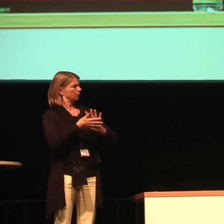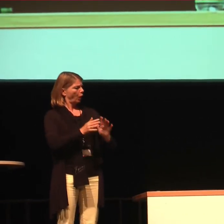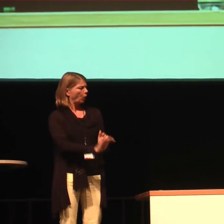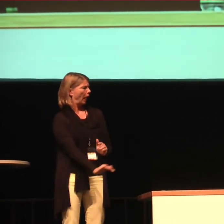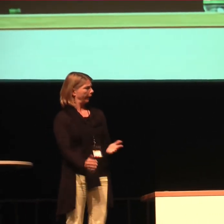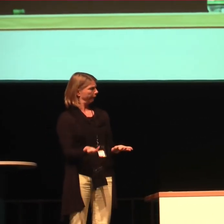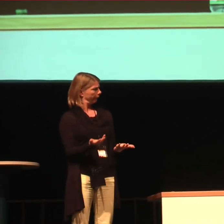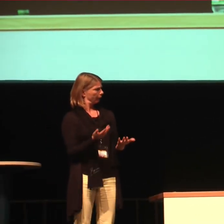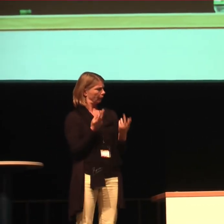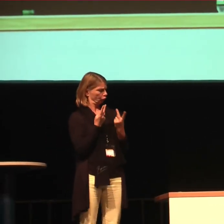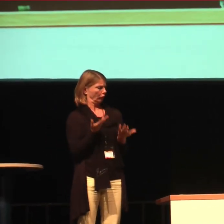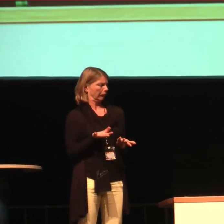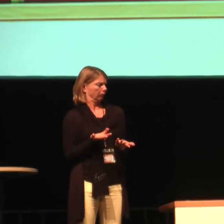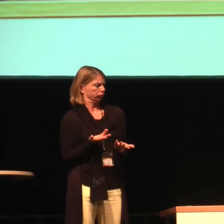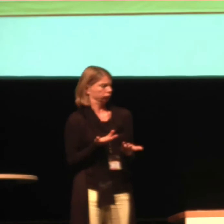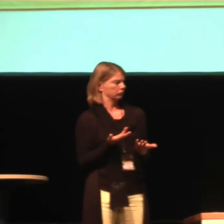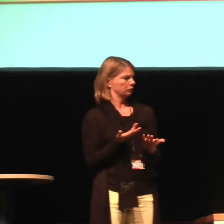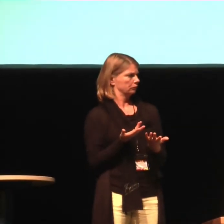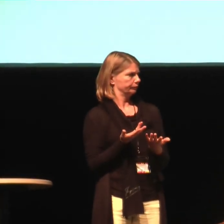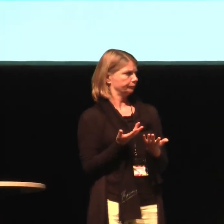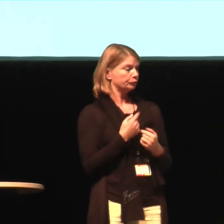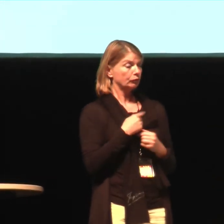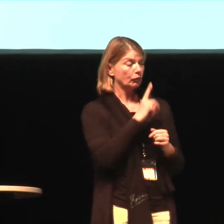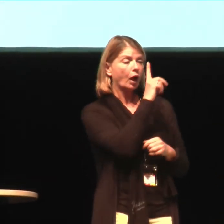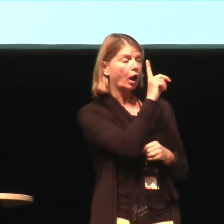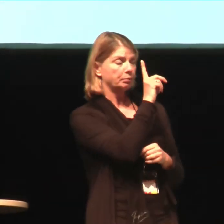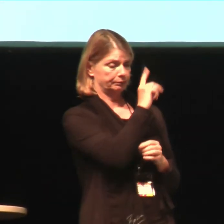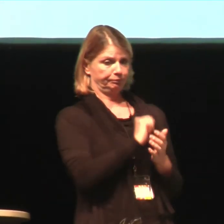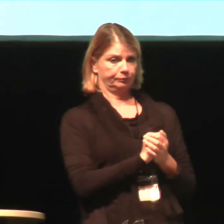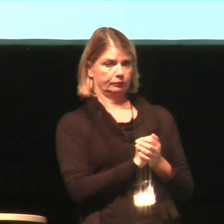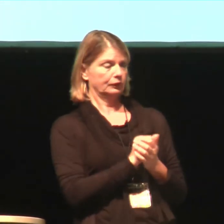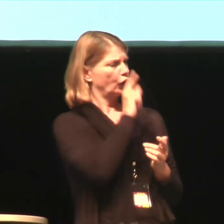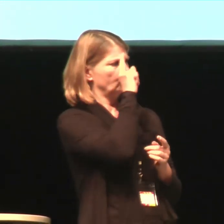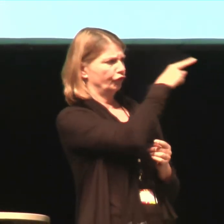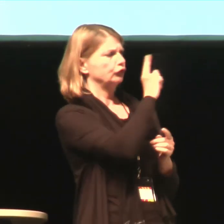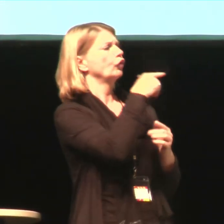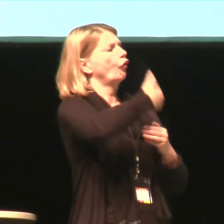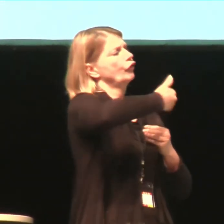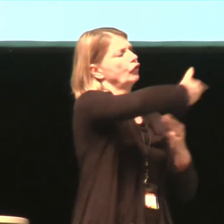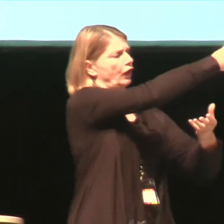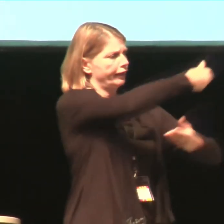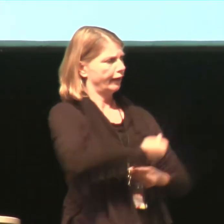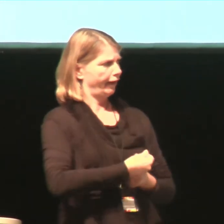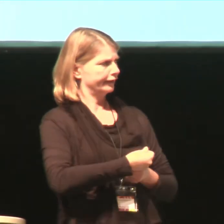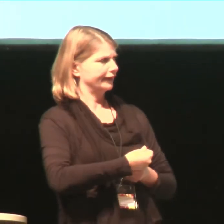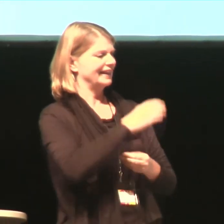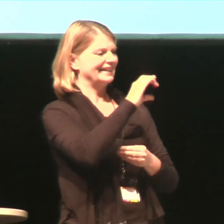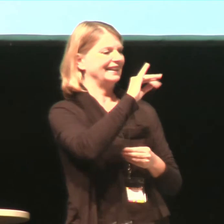Auch das eine, Sie wissen, wir haben sie schon oft eingeladen, zum Beispiel im CIC Hannover, irgendwo